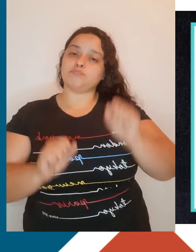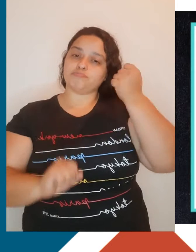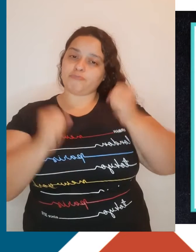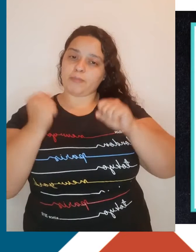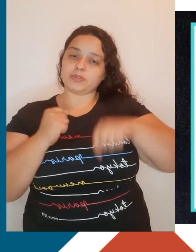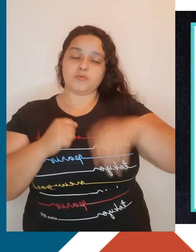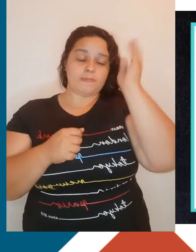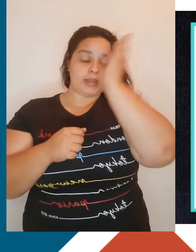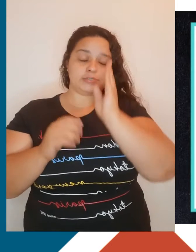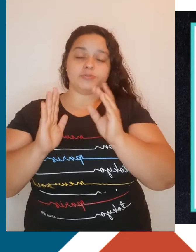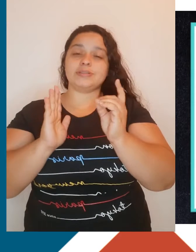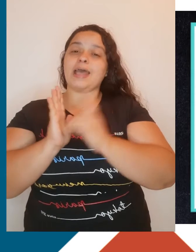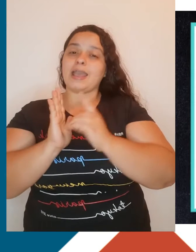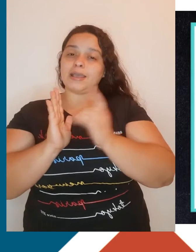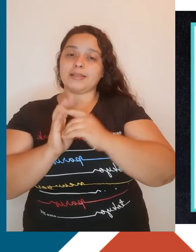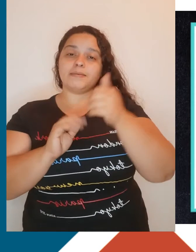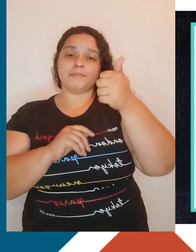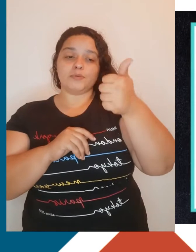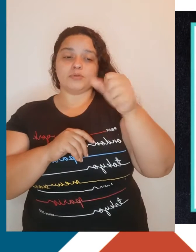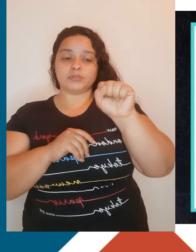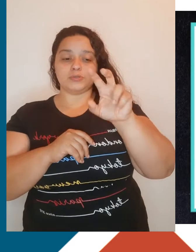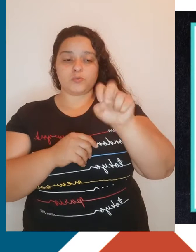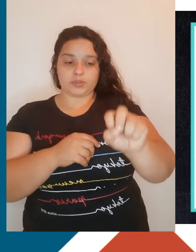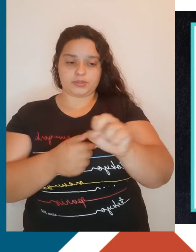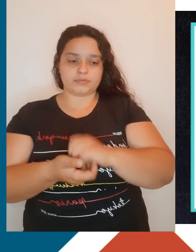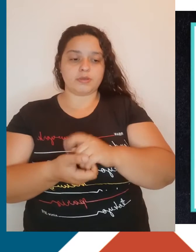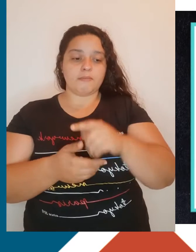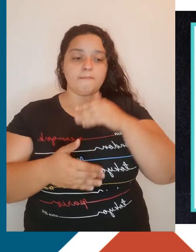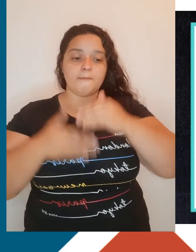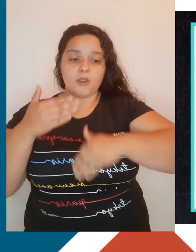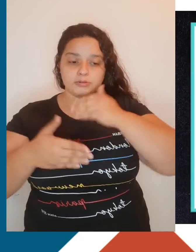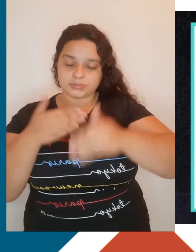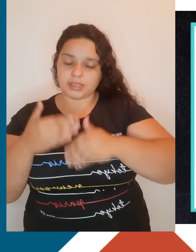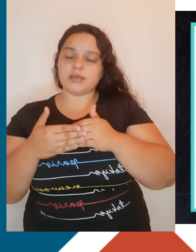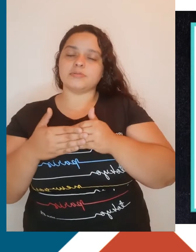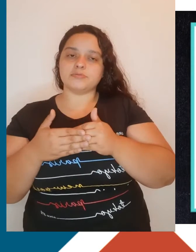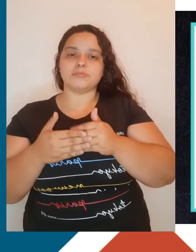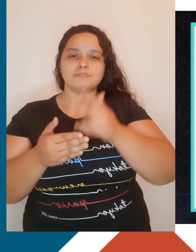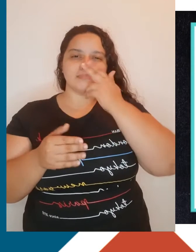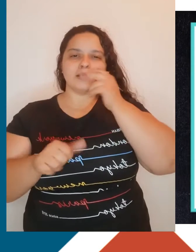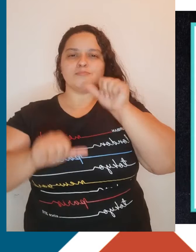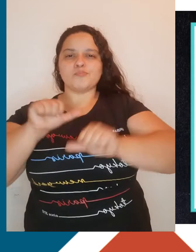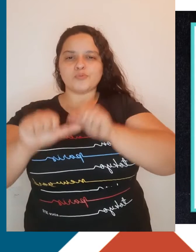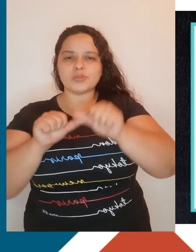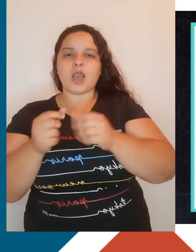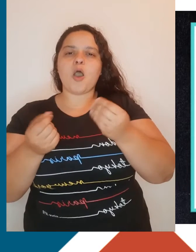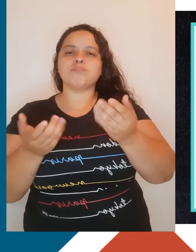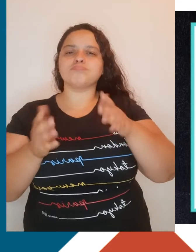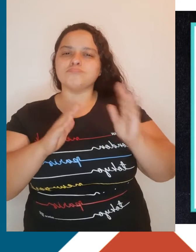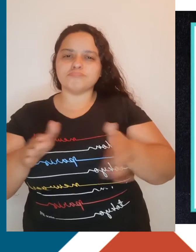década de 1850. Esse processo alterou radicalmente as formas de produzir, de trabalhar, de